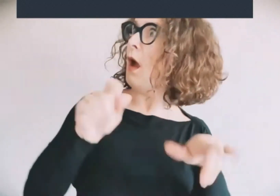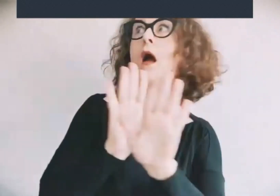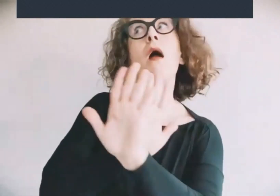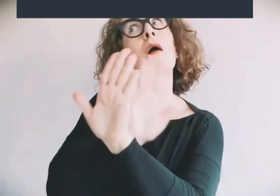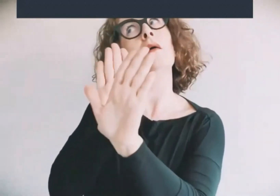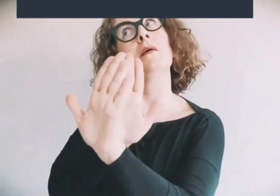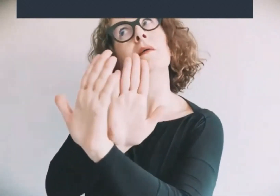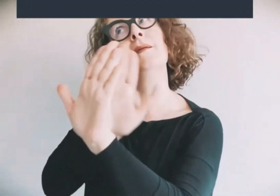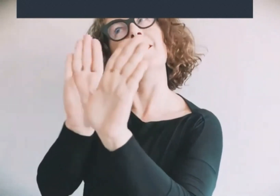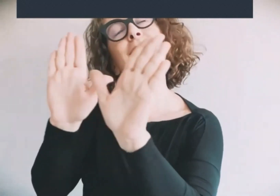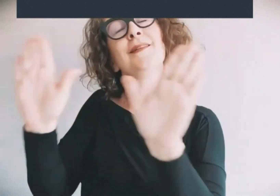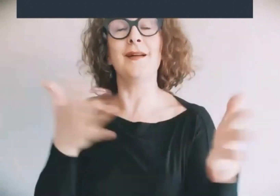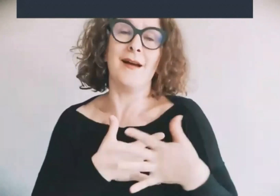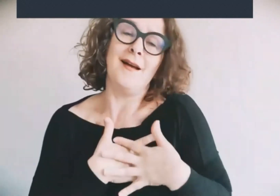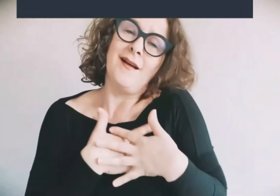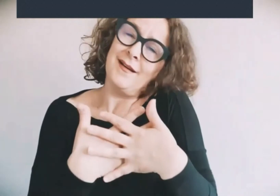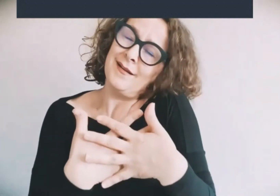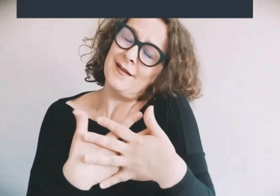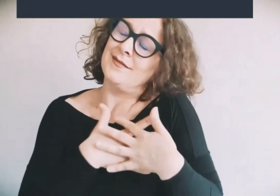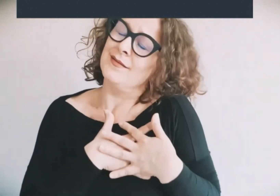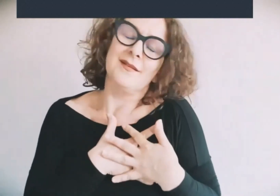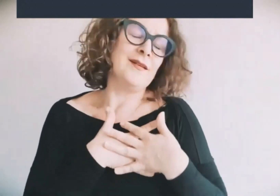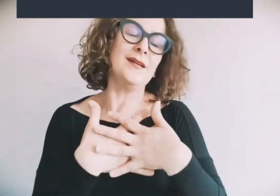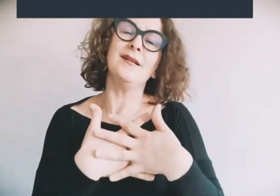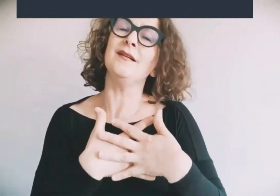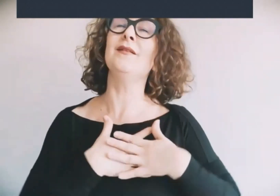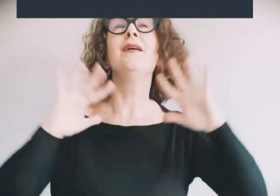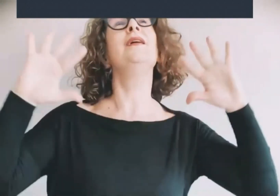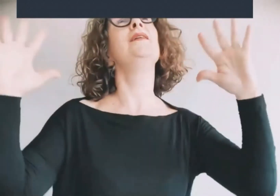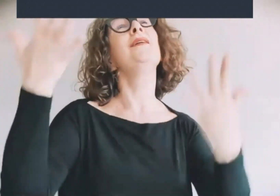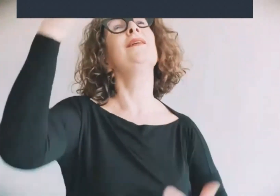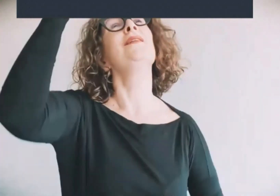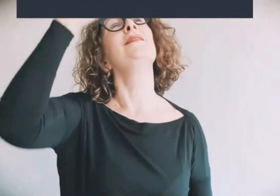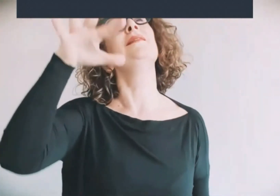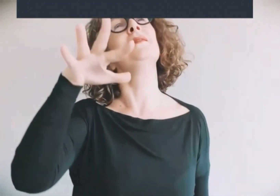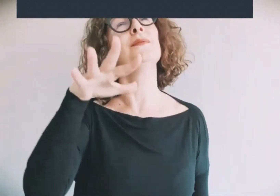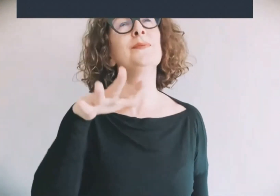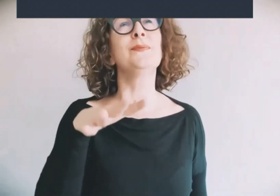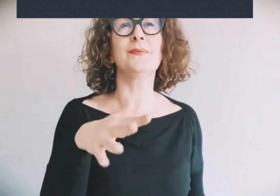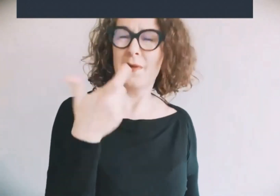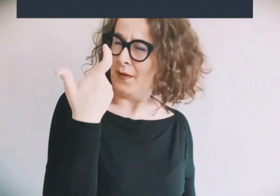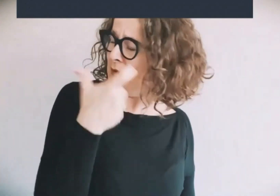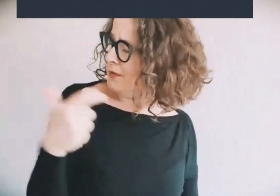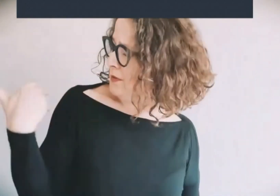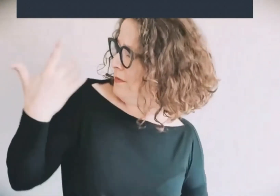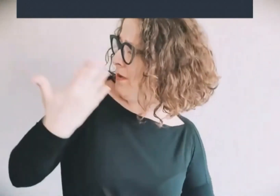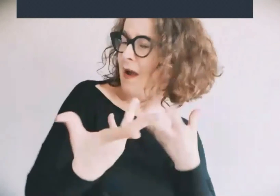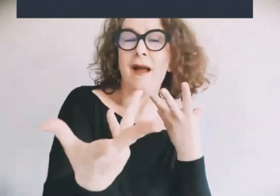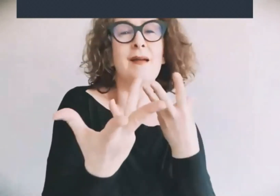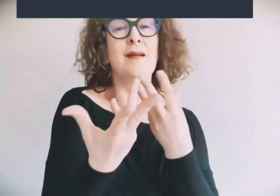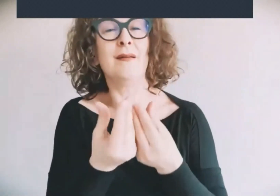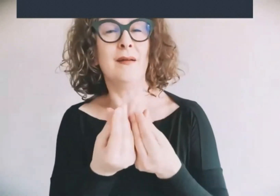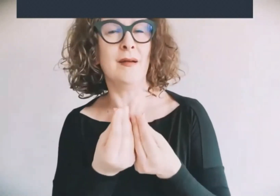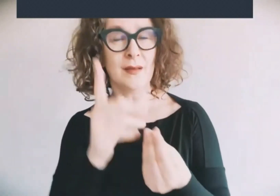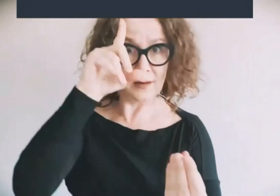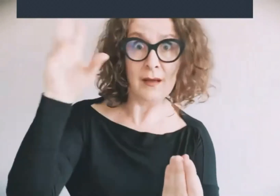non sa mai dire basta amo amo il dolore di la pittura perché la